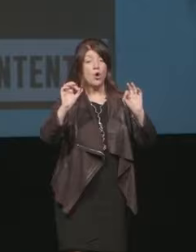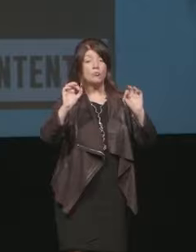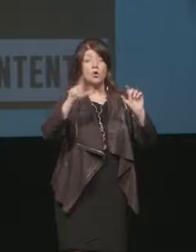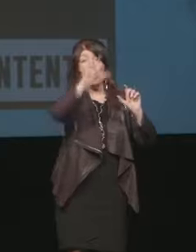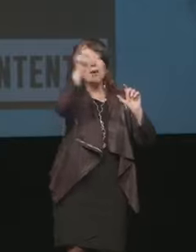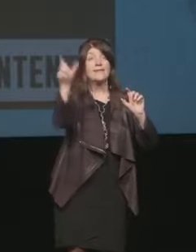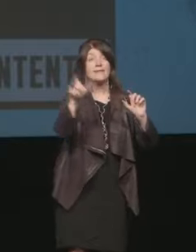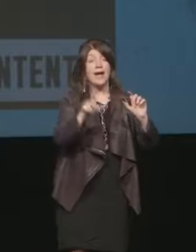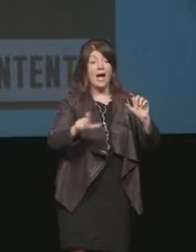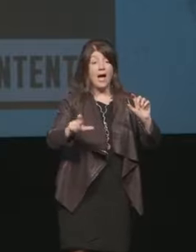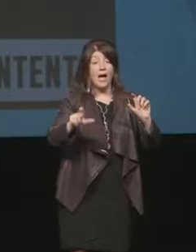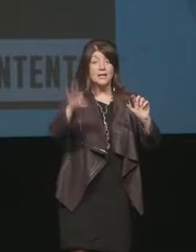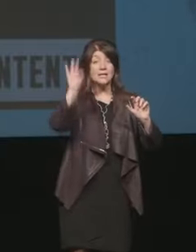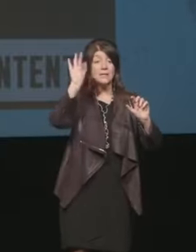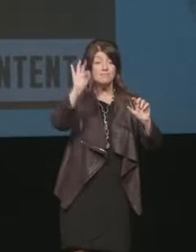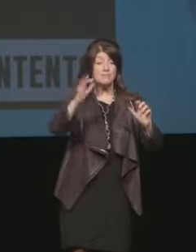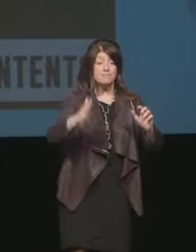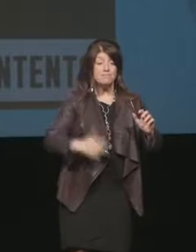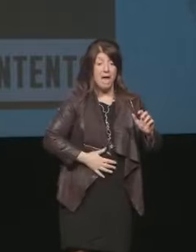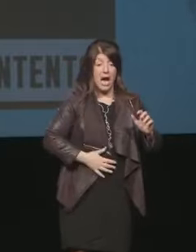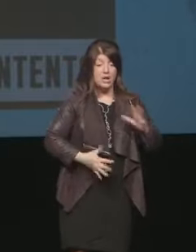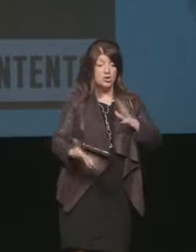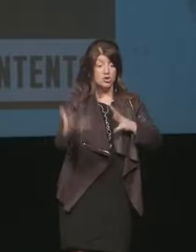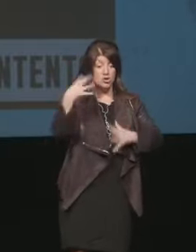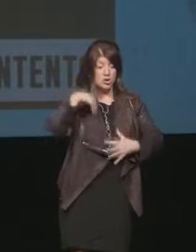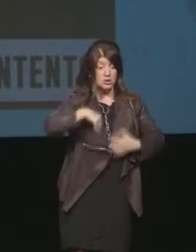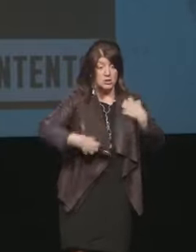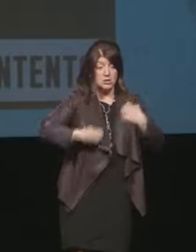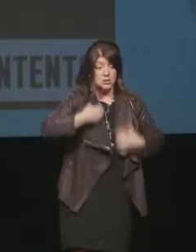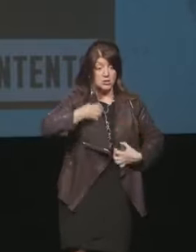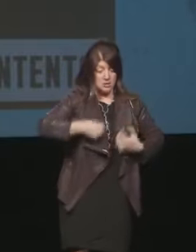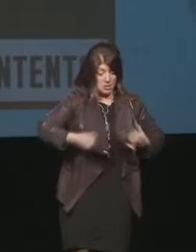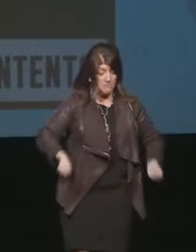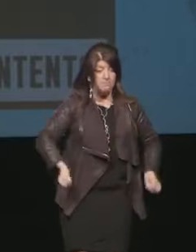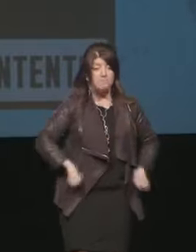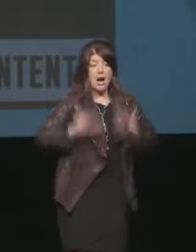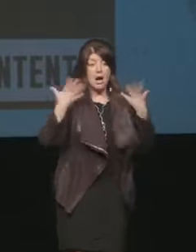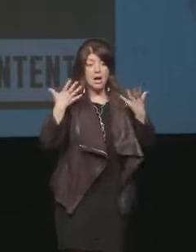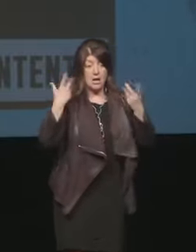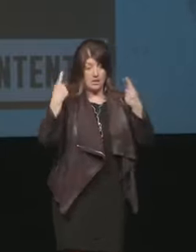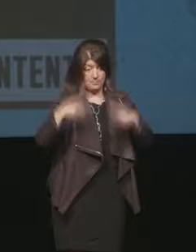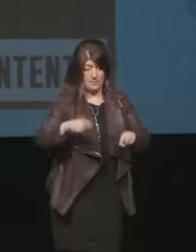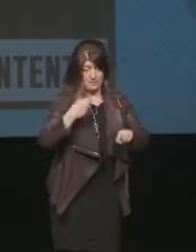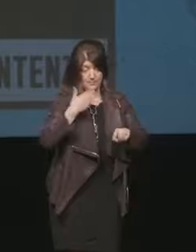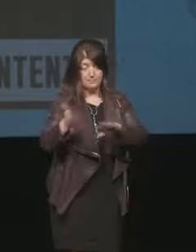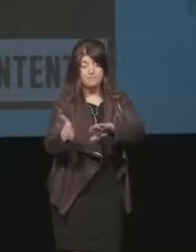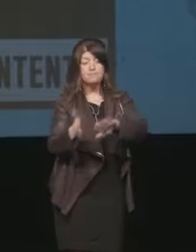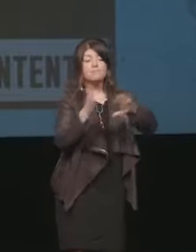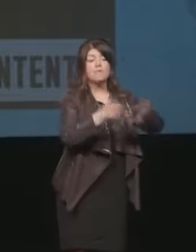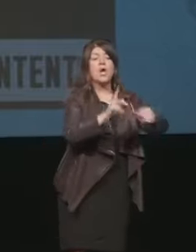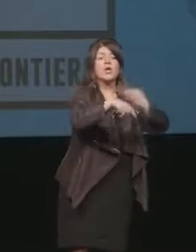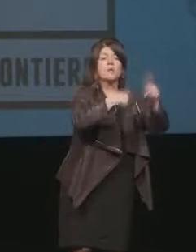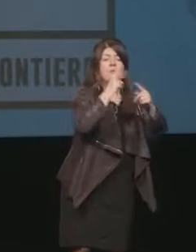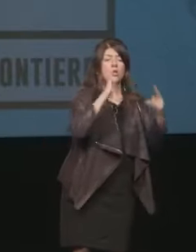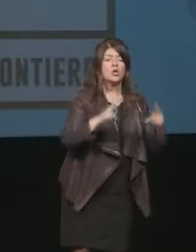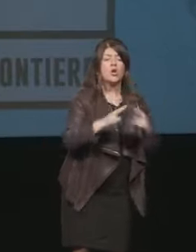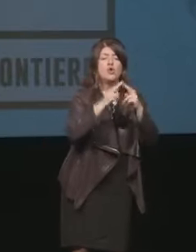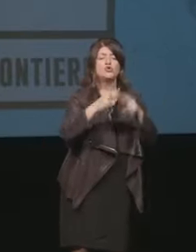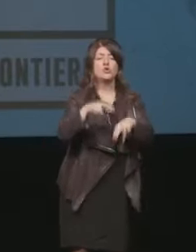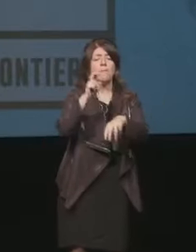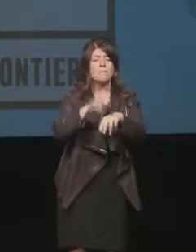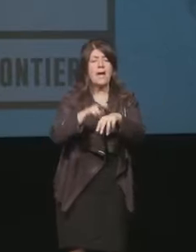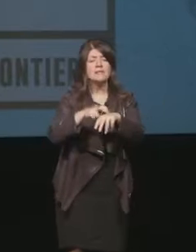a raccontare che cosa che cosa hanno visto e dicevo che ci sarà un incontro importante con Medici Senza Frontiere e poi appunto questa cosa avremmo voluto